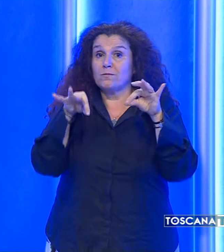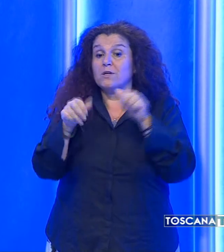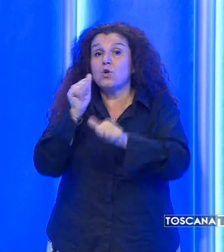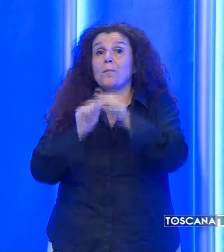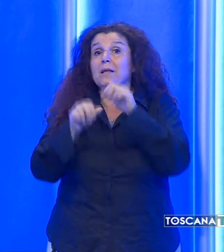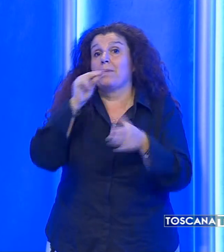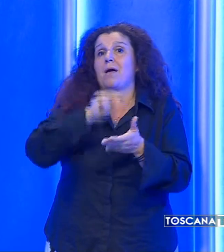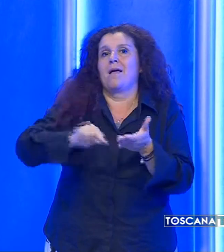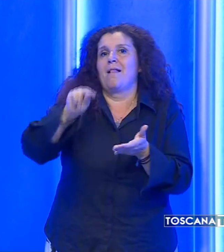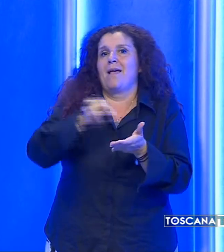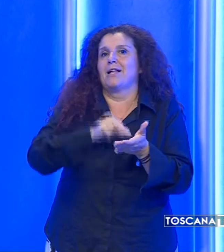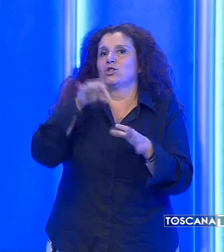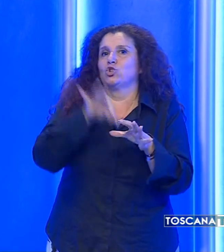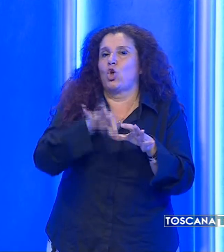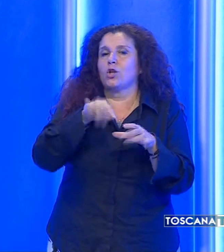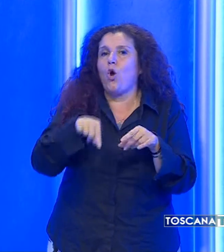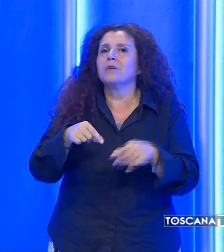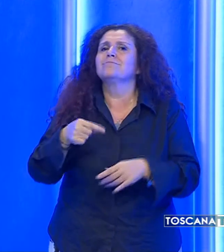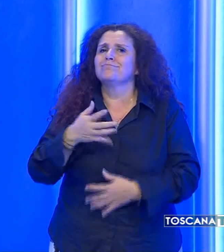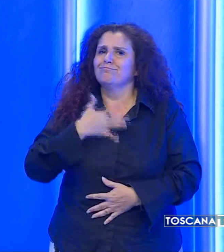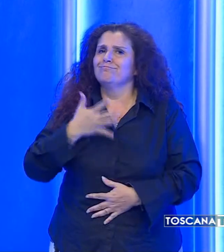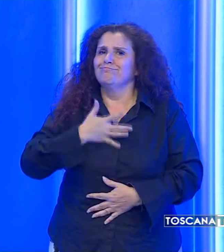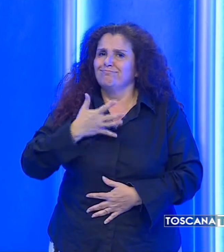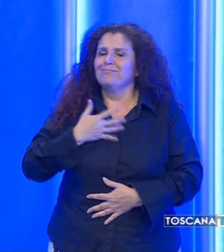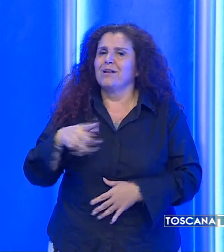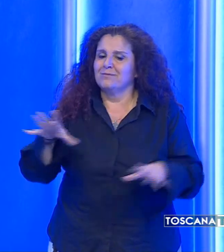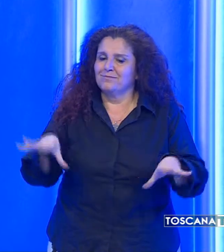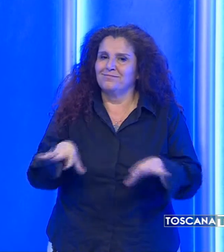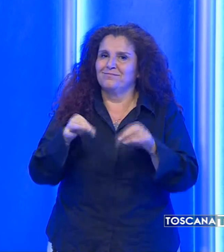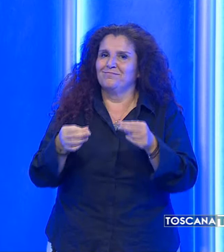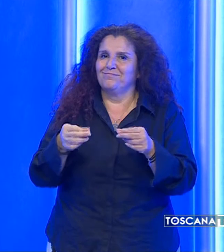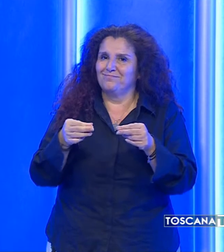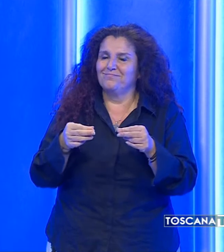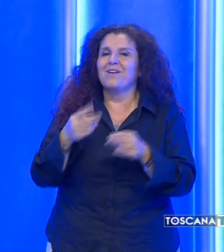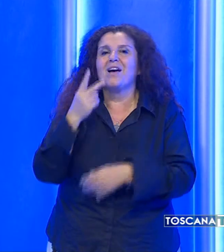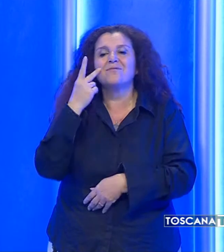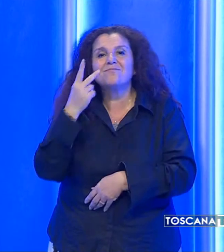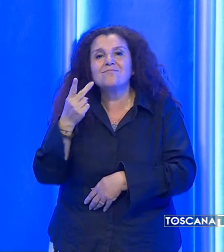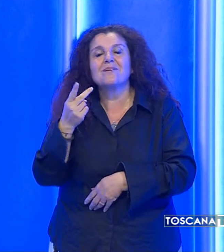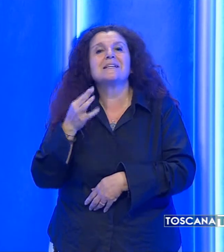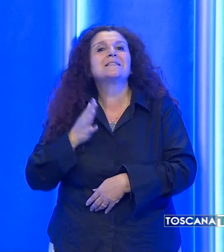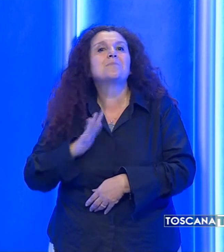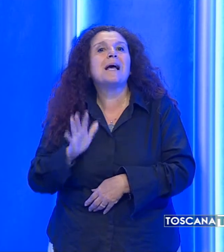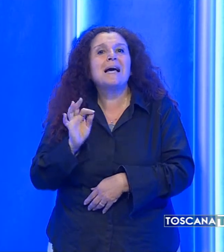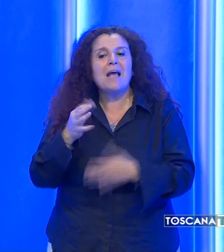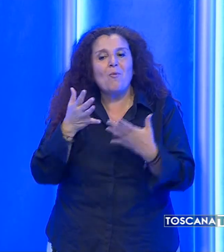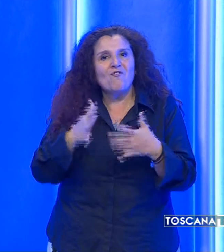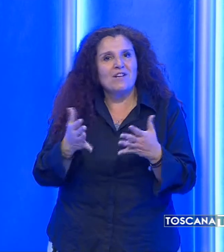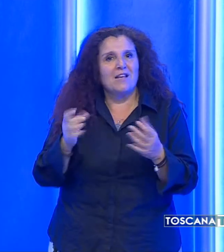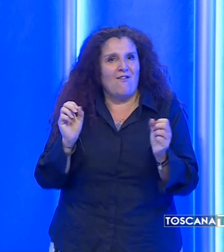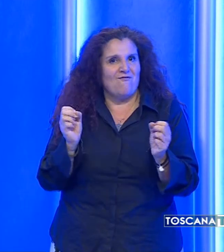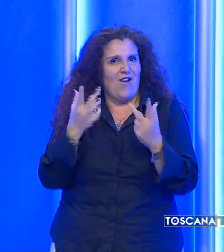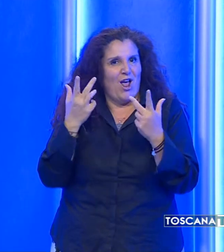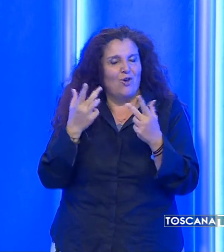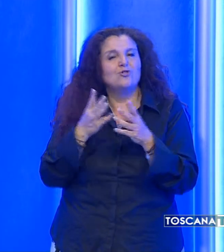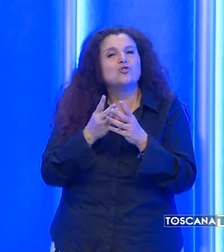elezioni e ora sono contento di poterlo riprendere. Mi auguro anche di concludere velocemente con